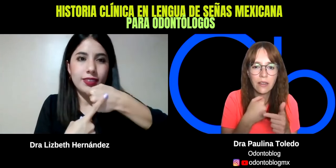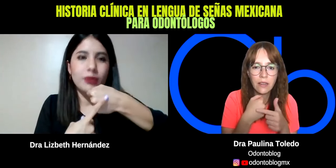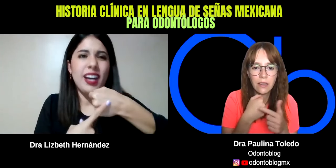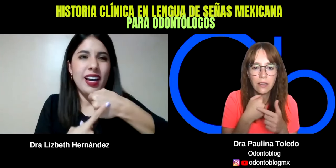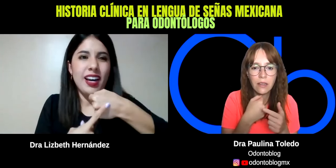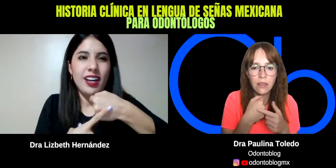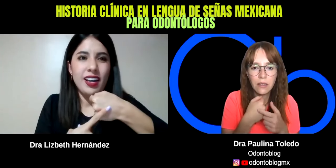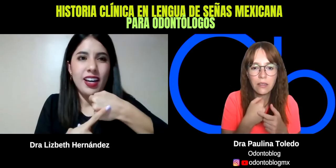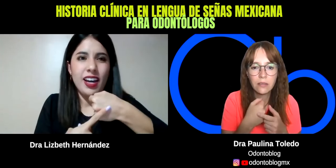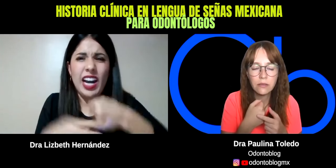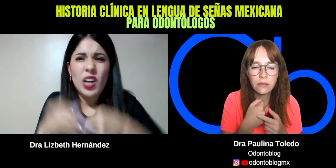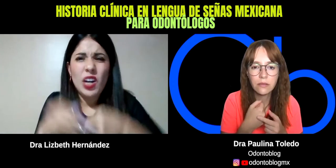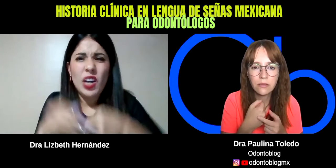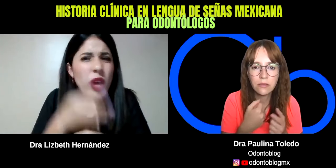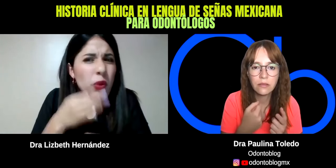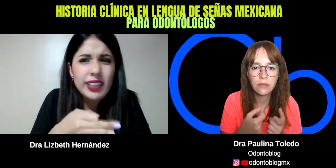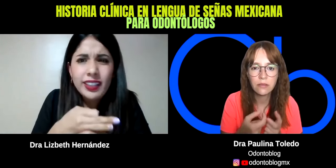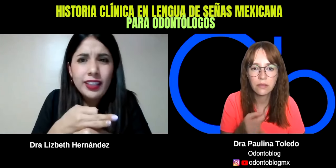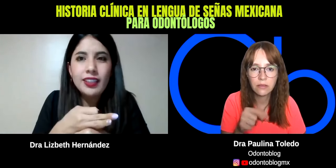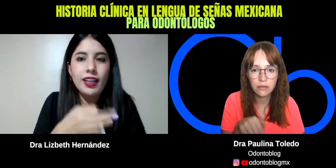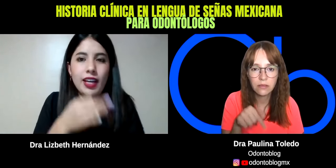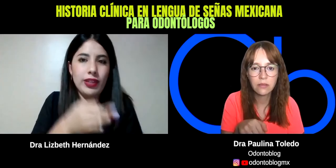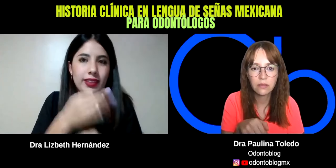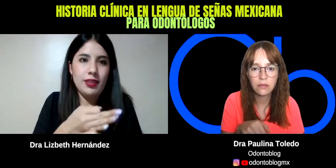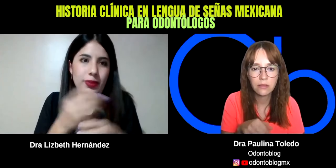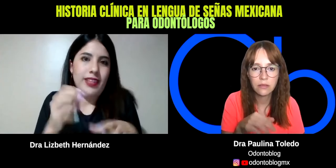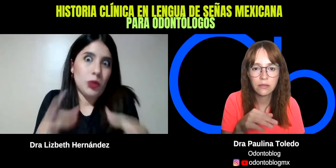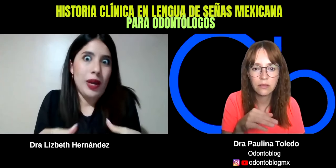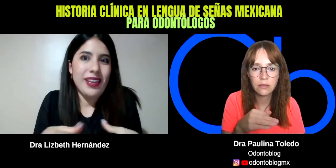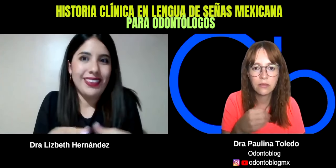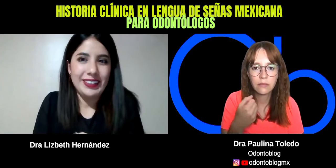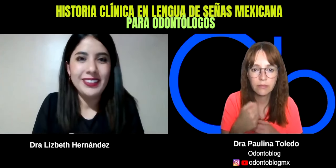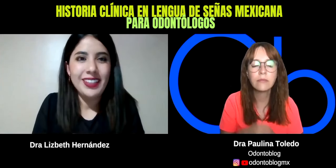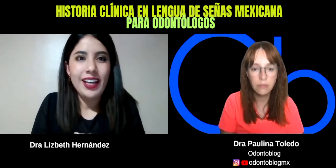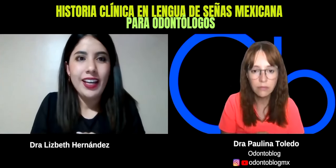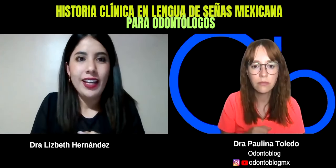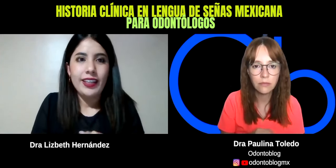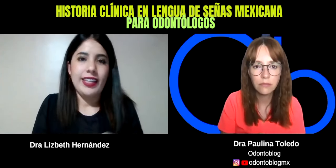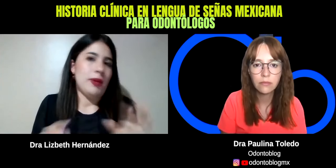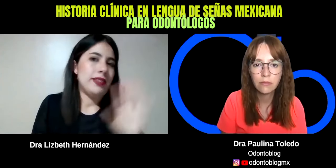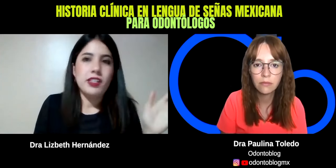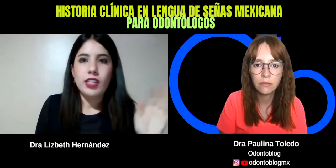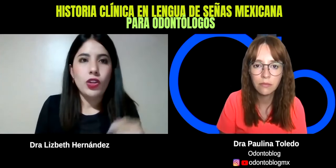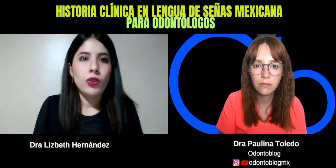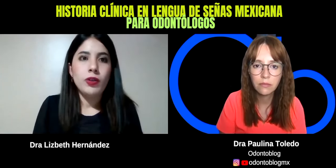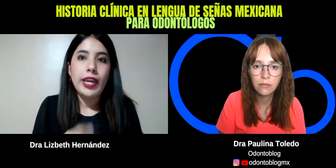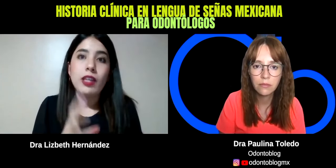ajá, algo ahorita? Ahorita, pues, actualmente, ¿no? Ajá. Ya te va a decir, sí, no, incluso